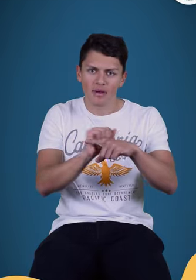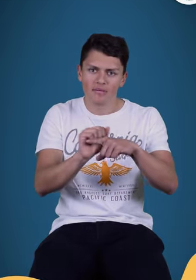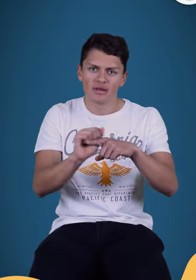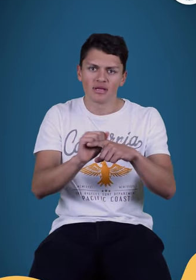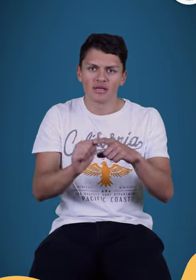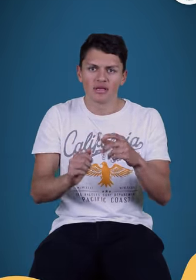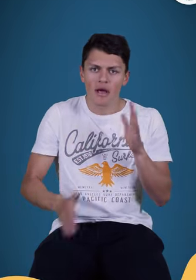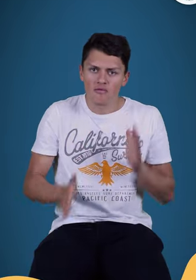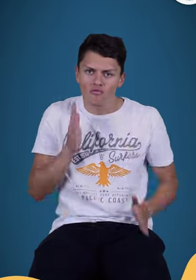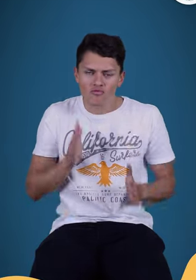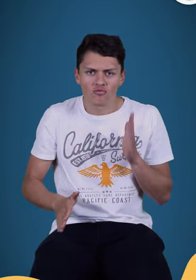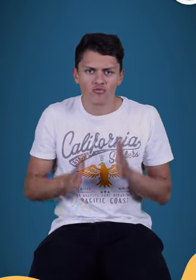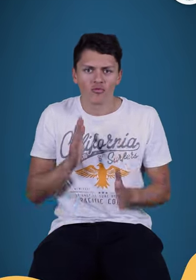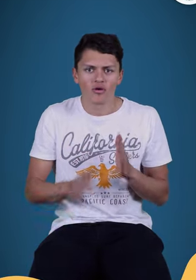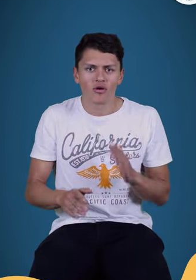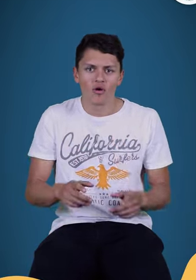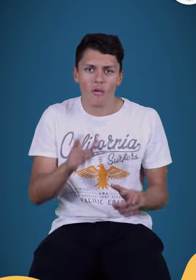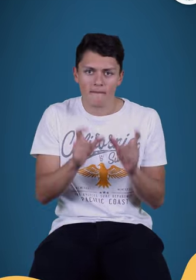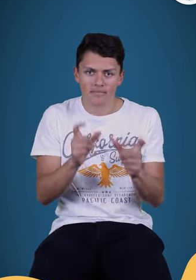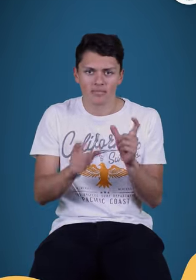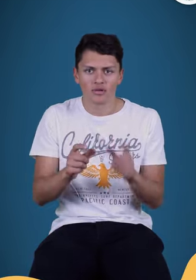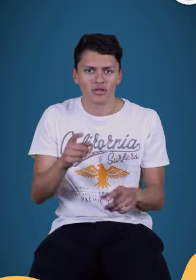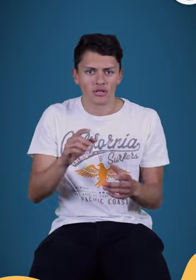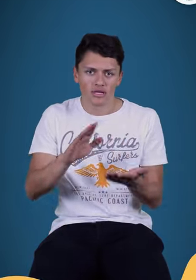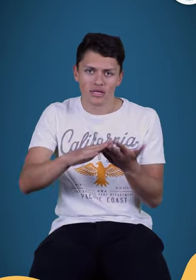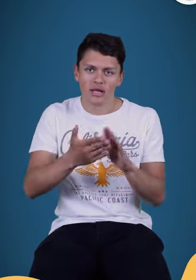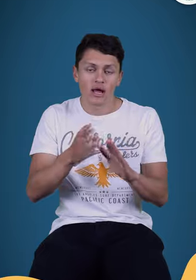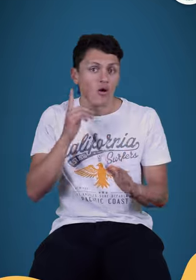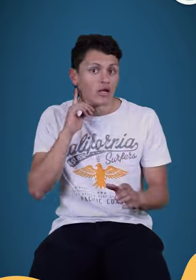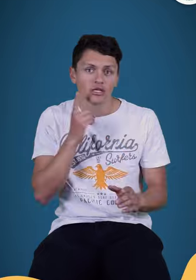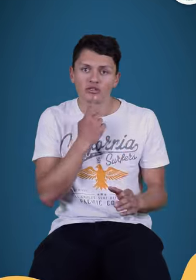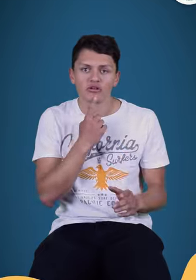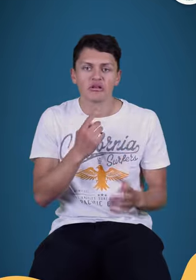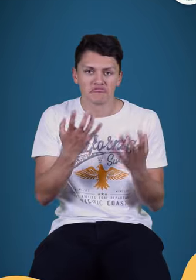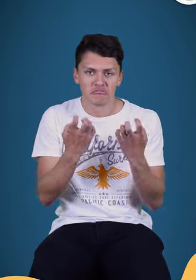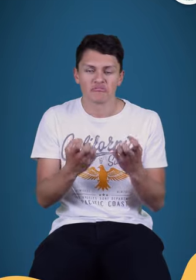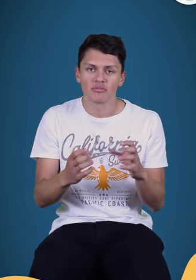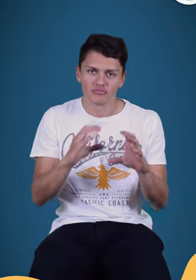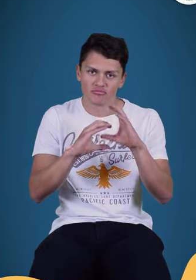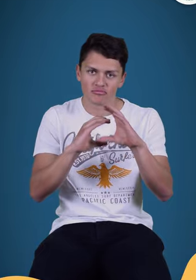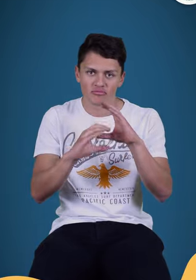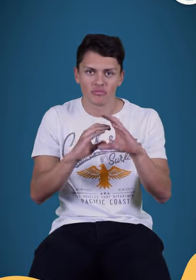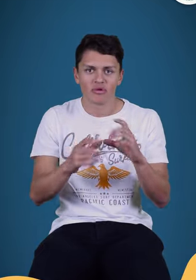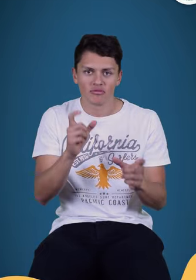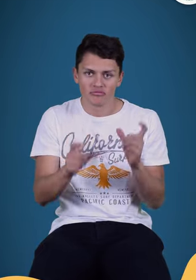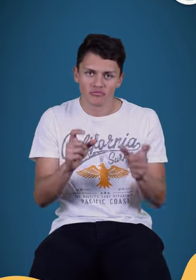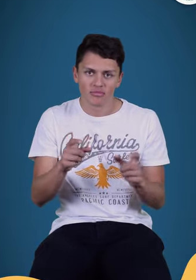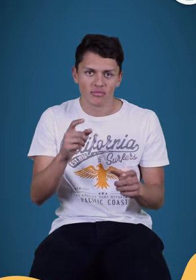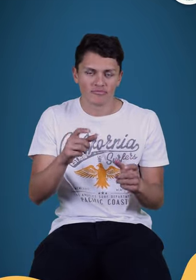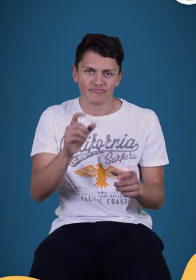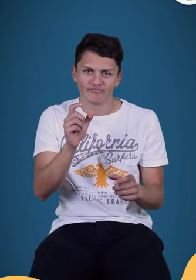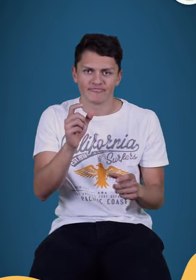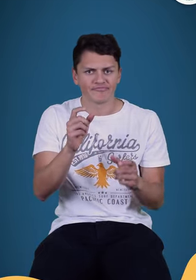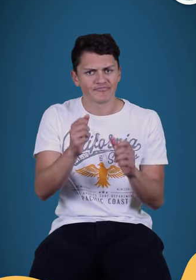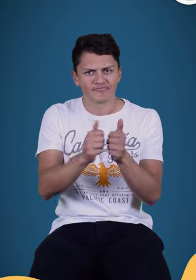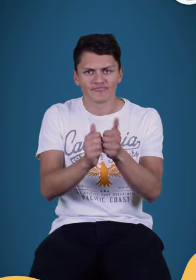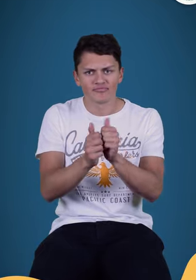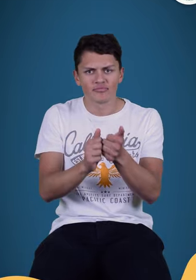porque practicando atletismo con personas sordas, quise comunicarme con ellos.